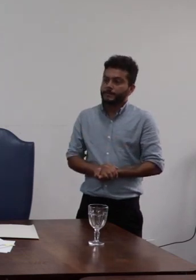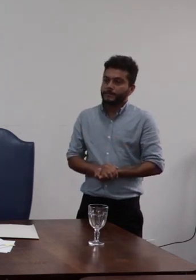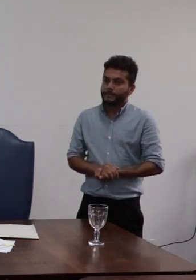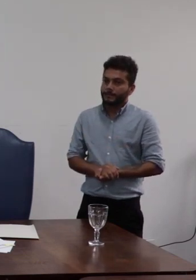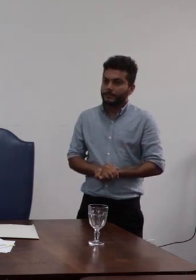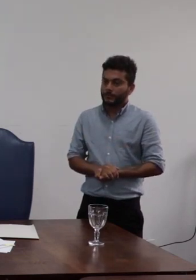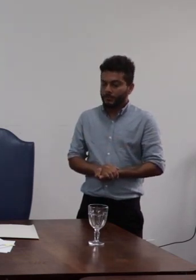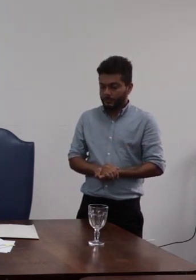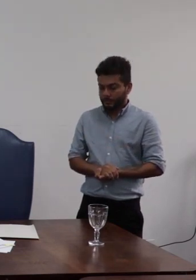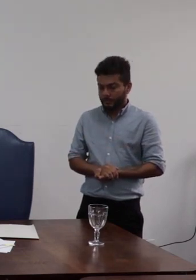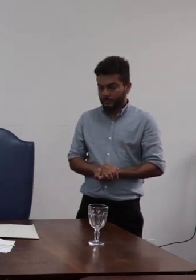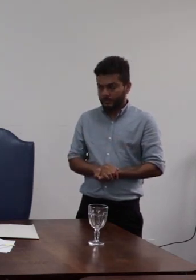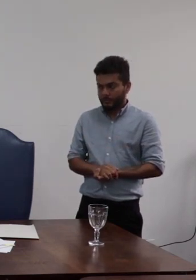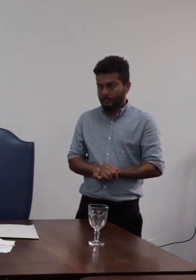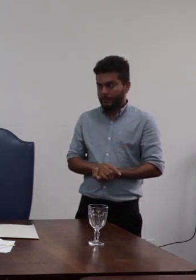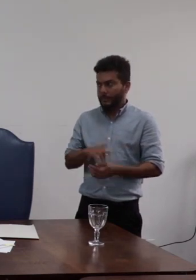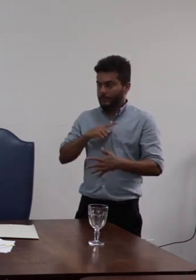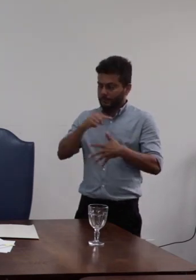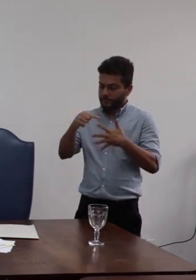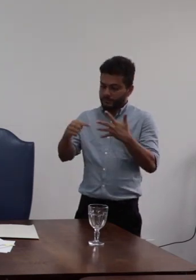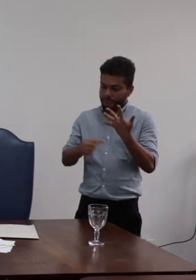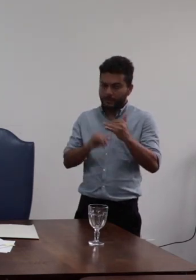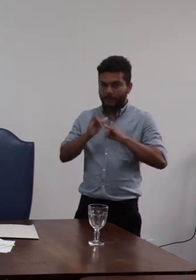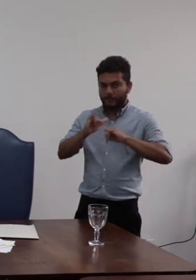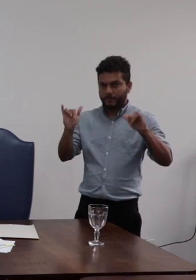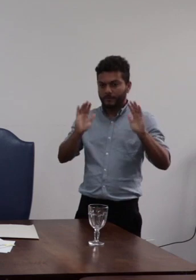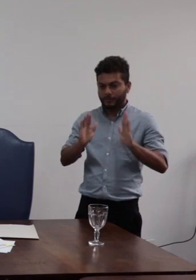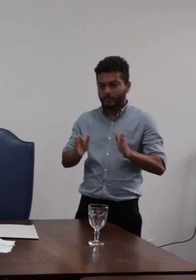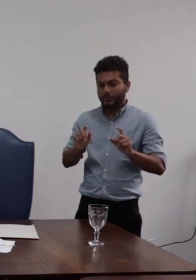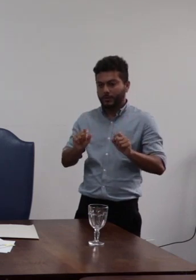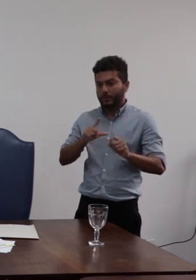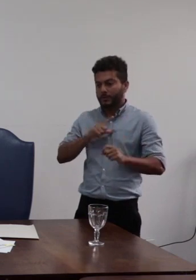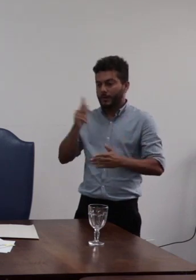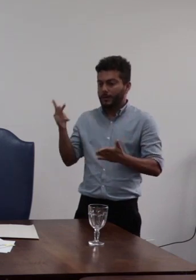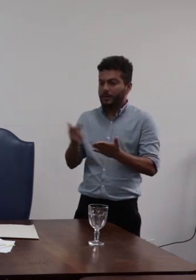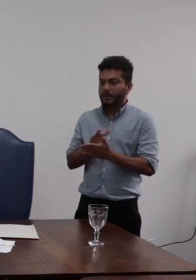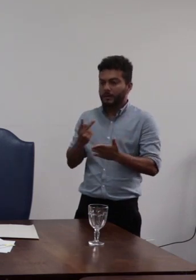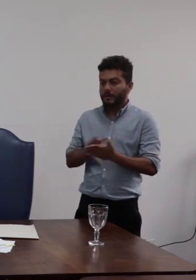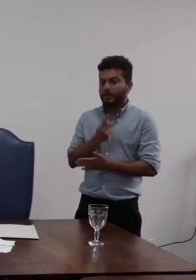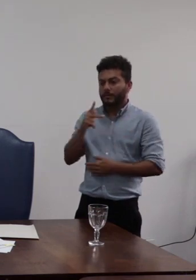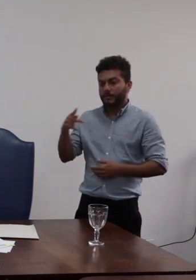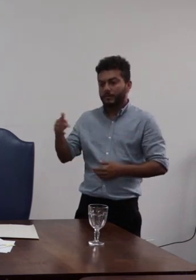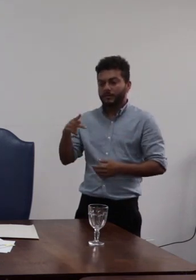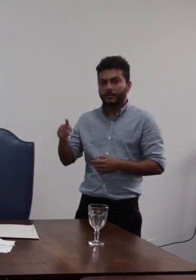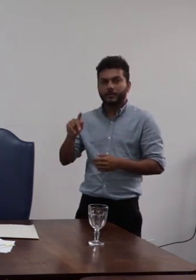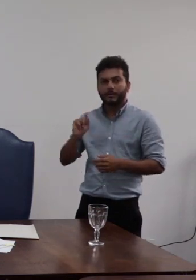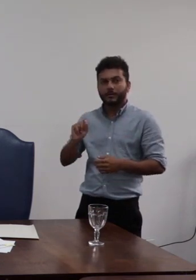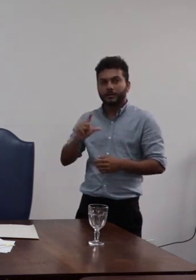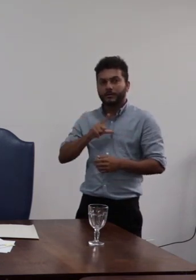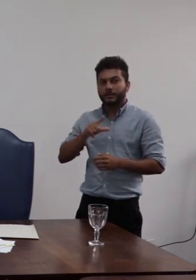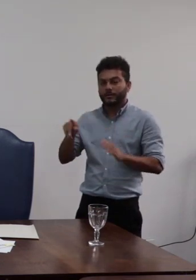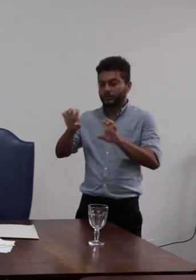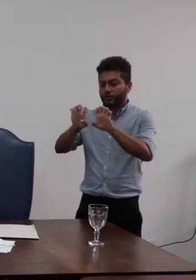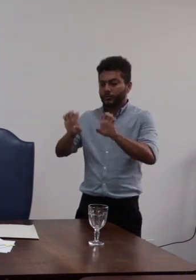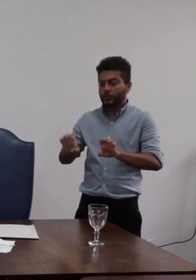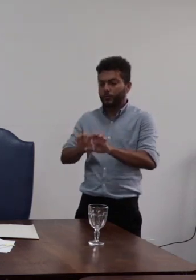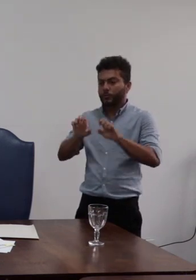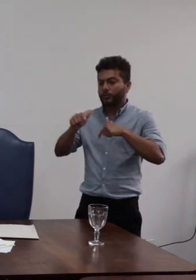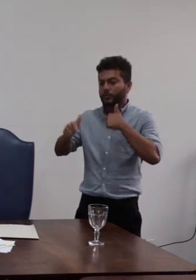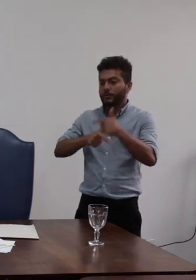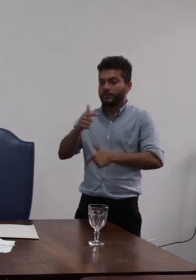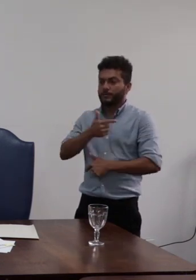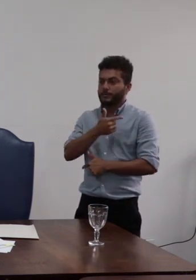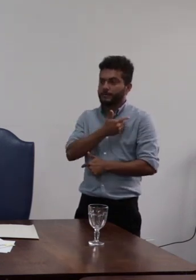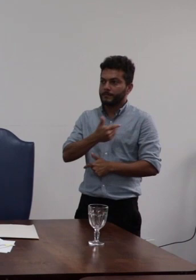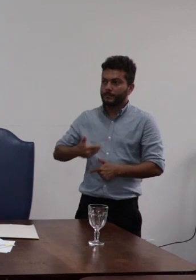além dos intensitados a evidente transgressão as normas básicas que estruturam o serviço público emito